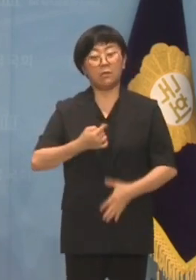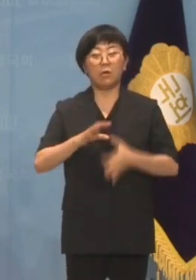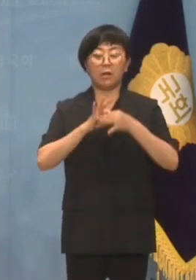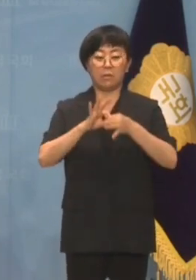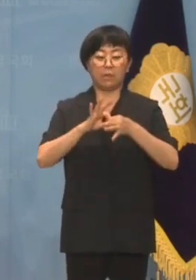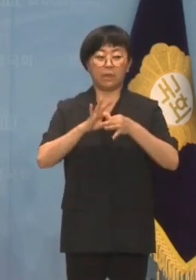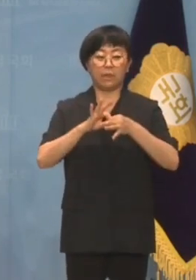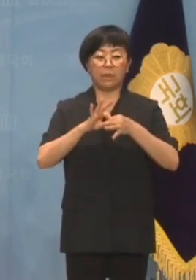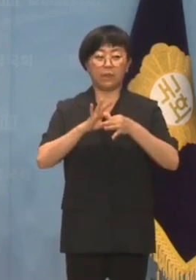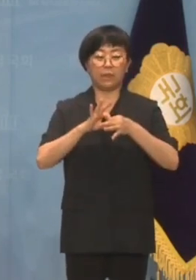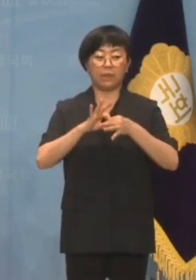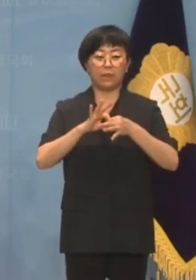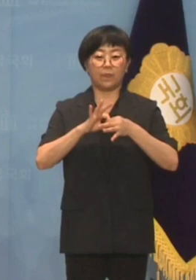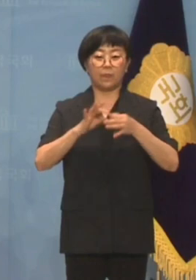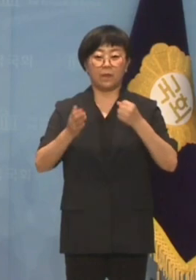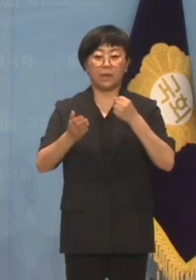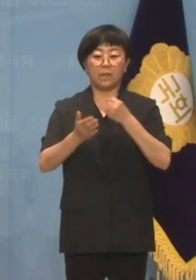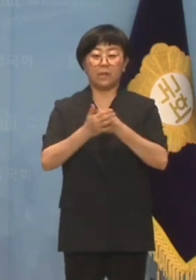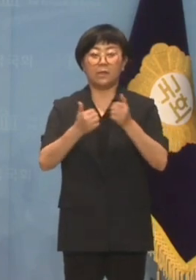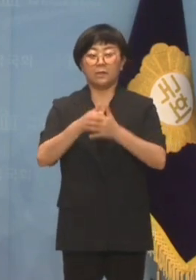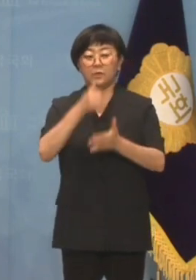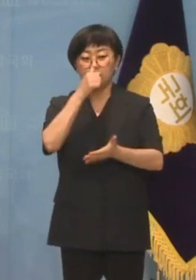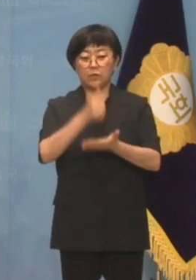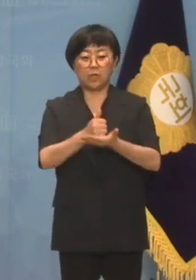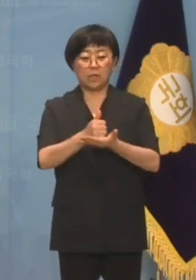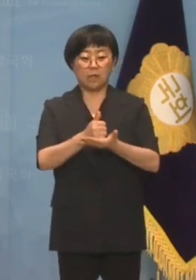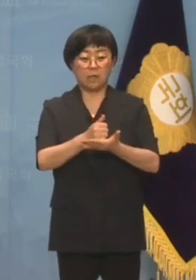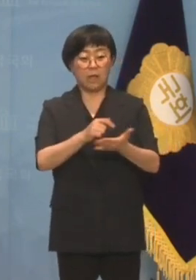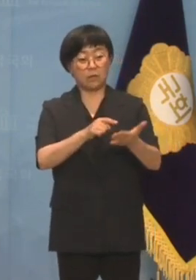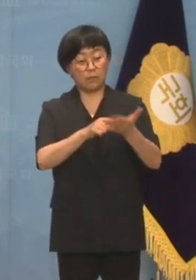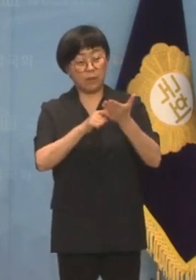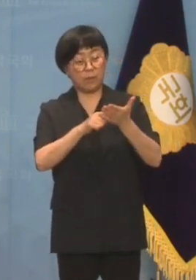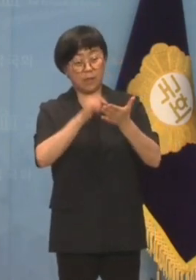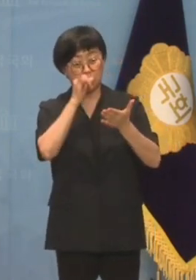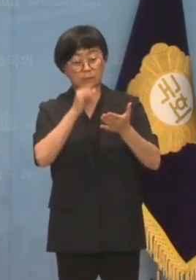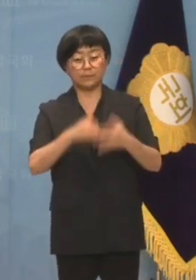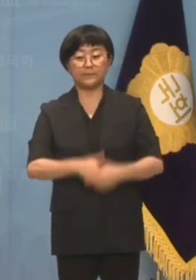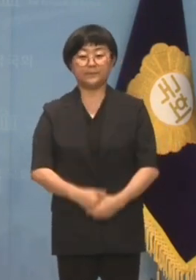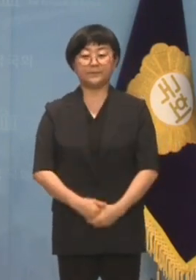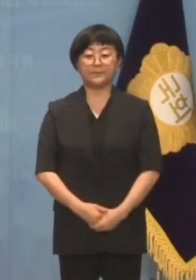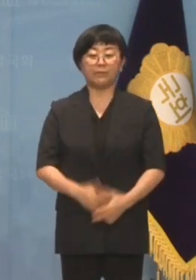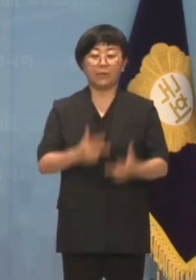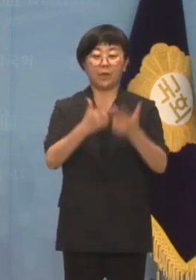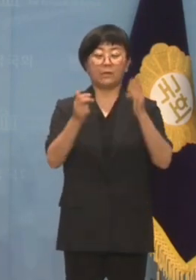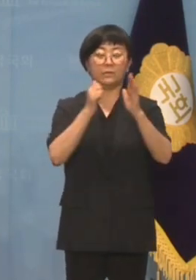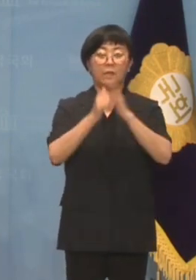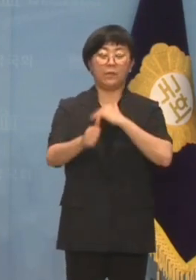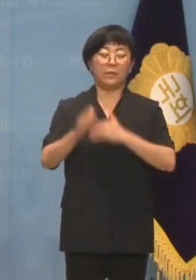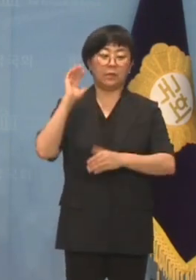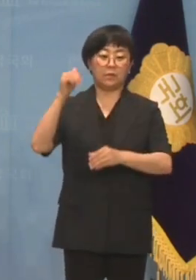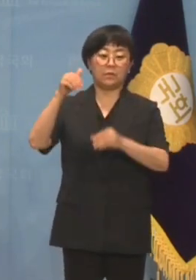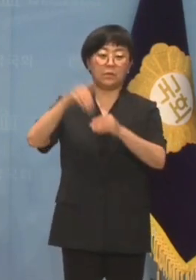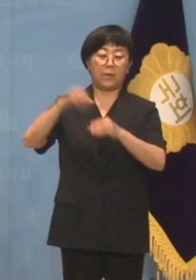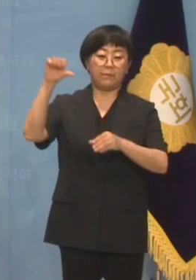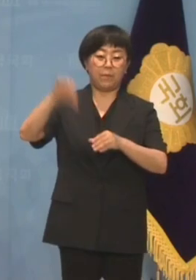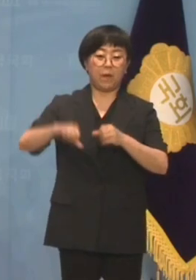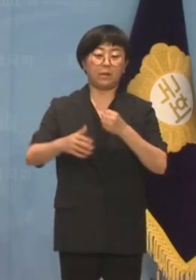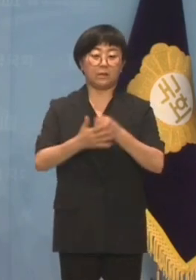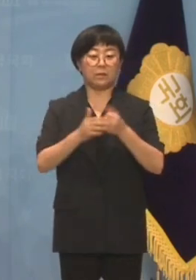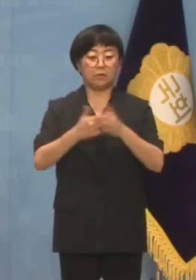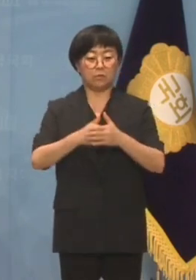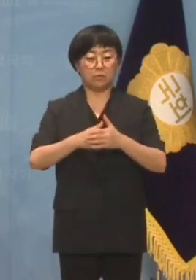관련된 수많은 범죄 혐의가 속속 드러나자 이재명 대표는 대선 패배에 대한